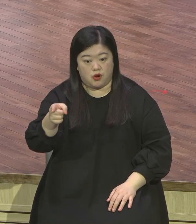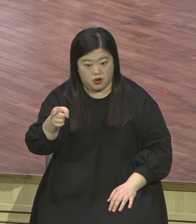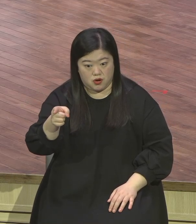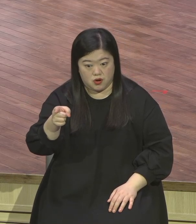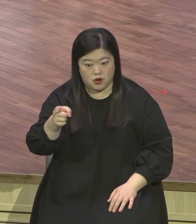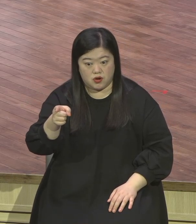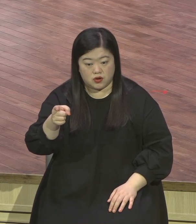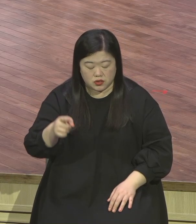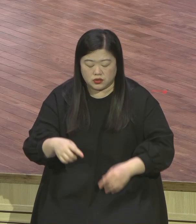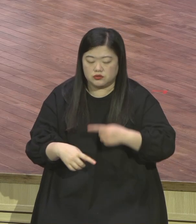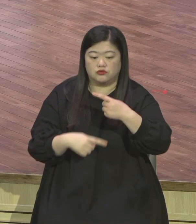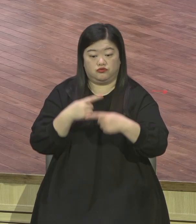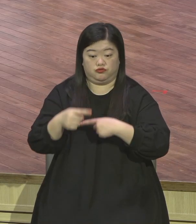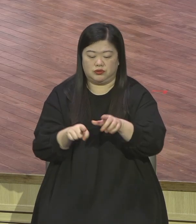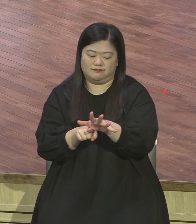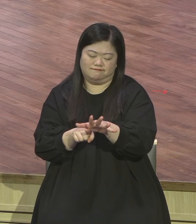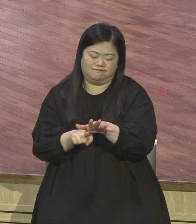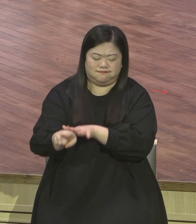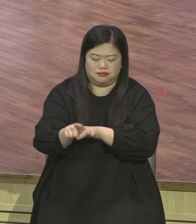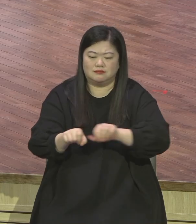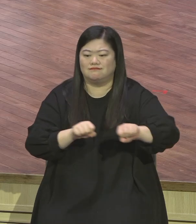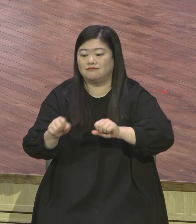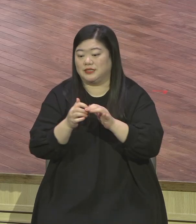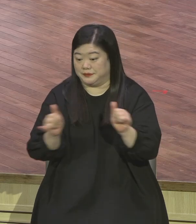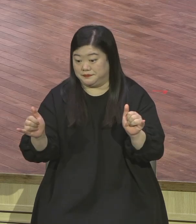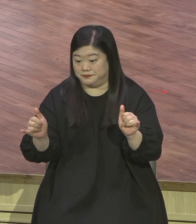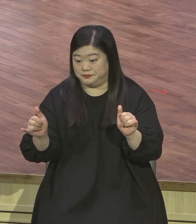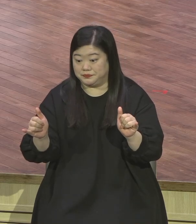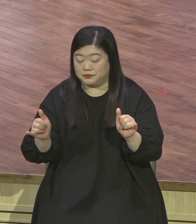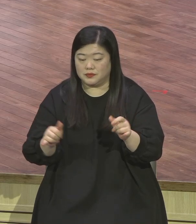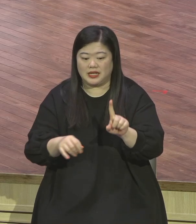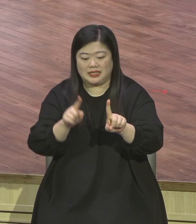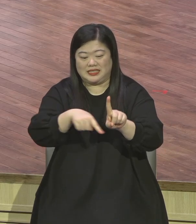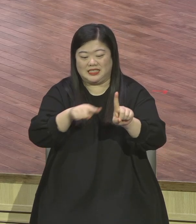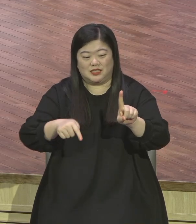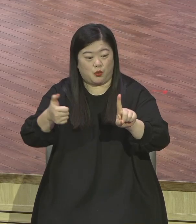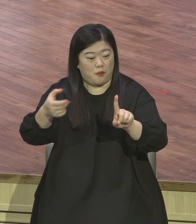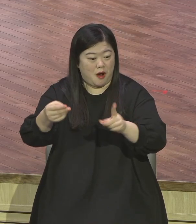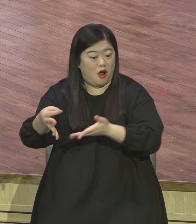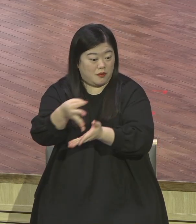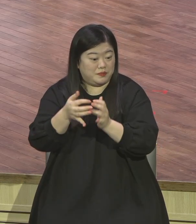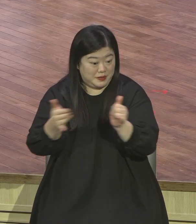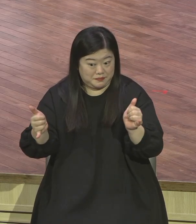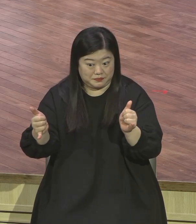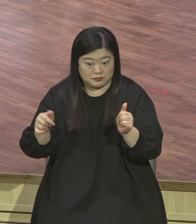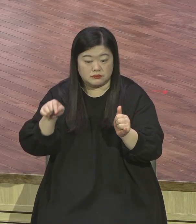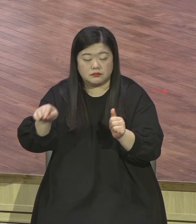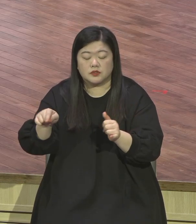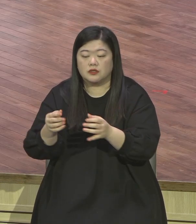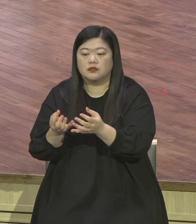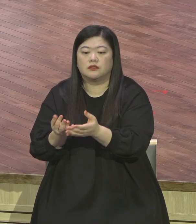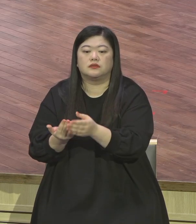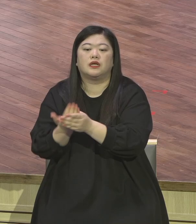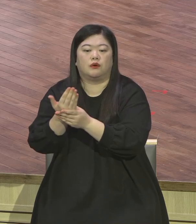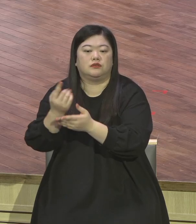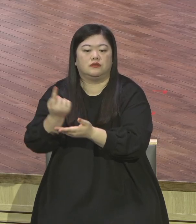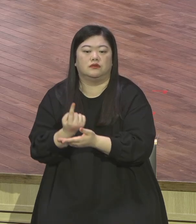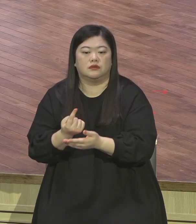두꺼워요 전 교구에서 보면서 이야 보아를 발견한 자들이